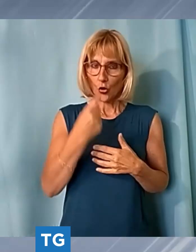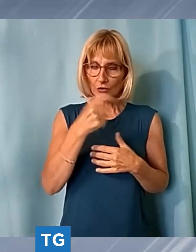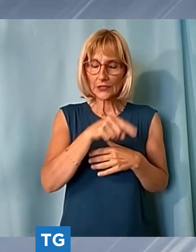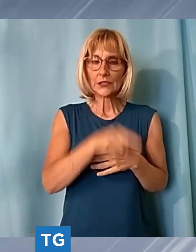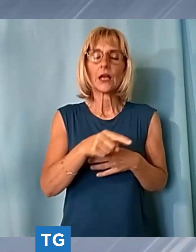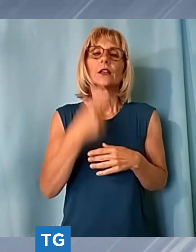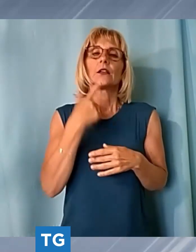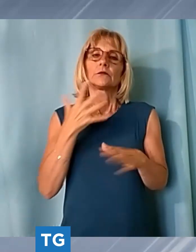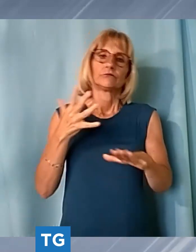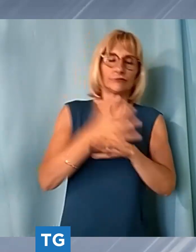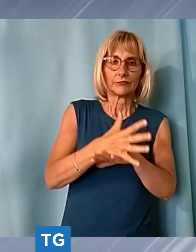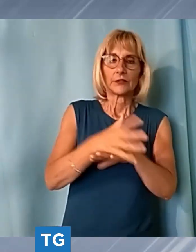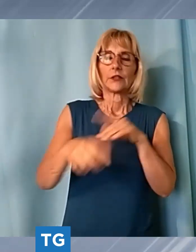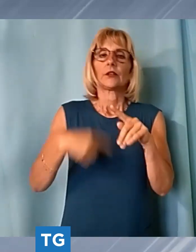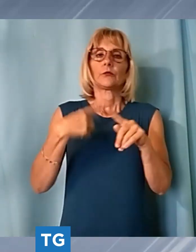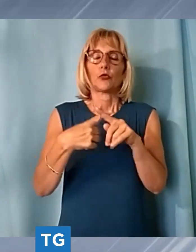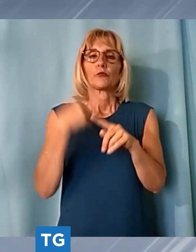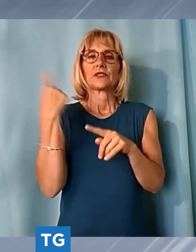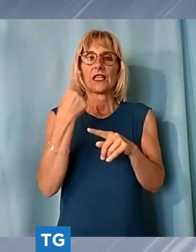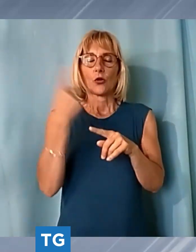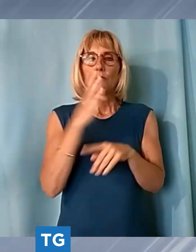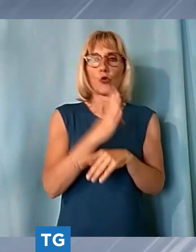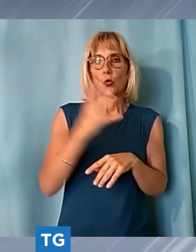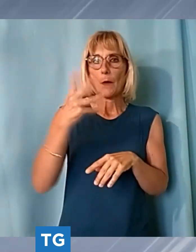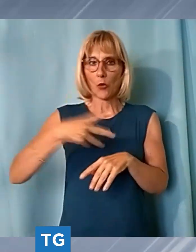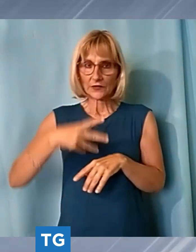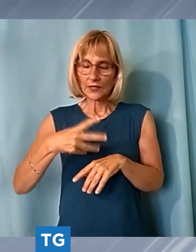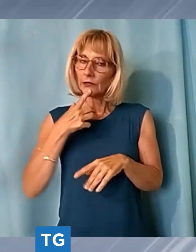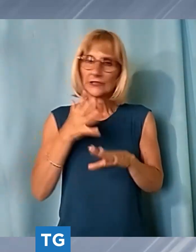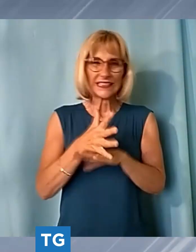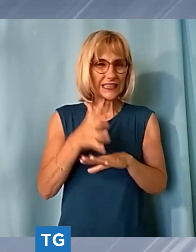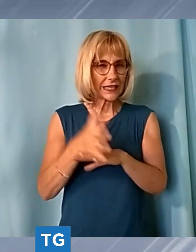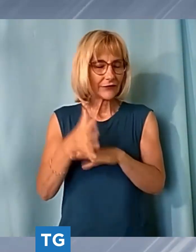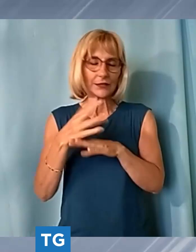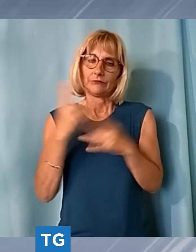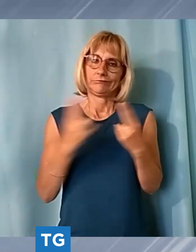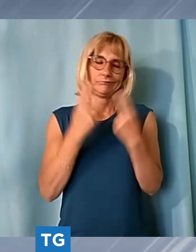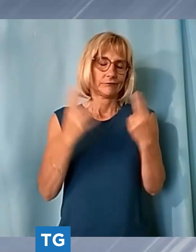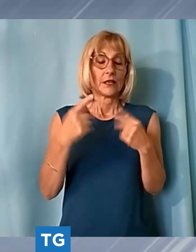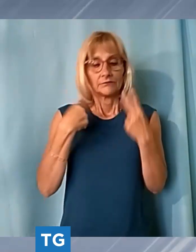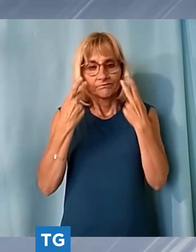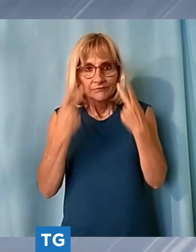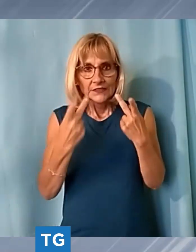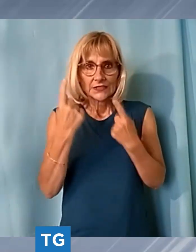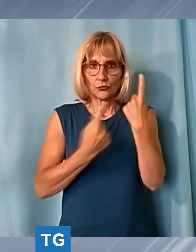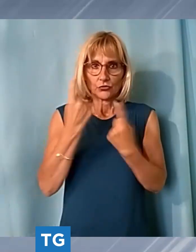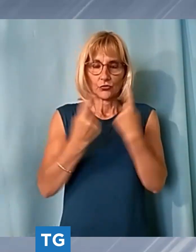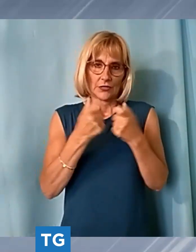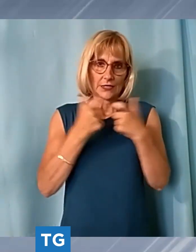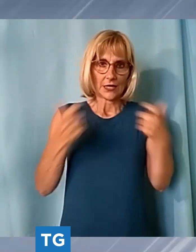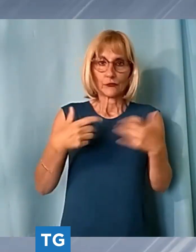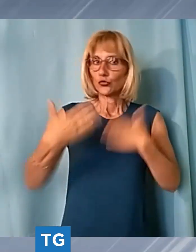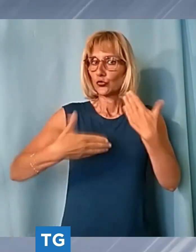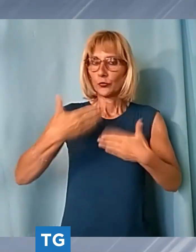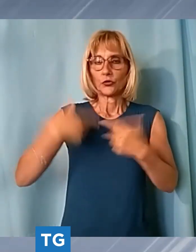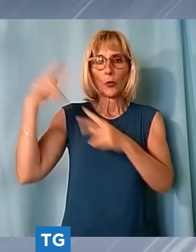misericordia di borgo a mozzano ma tutti gli interventi sono stati vani vista la gravità della situazione era stato allertato anche pegaso ma la